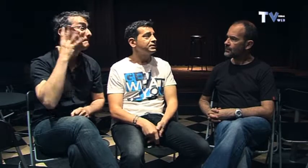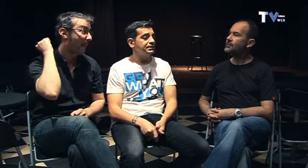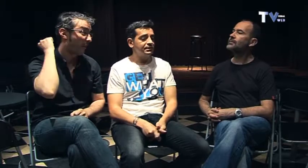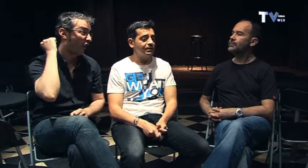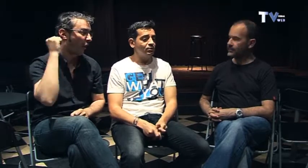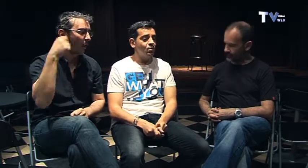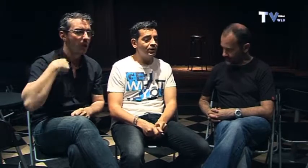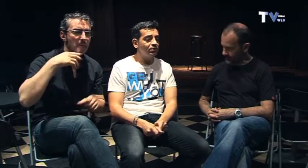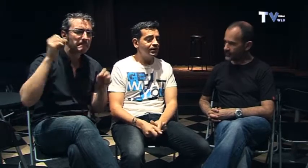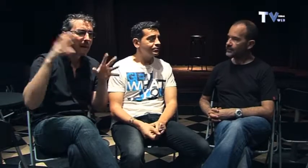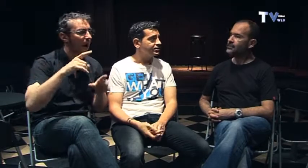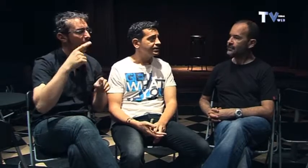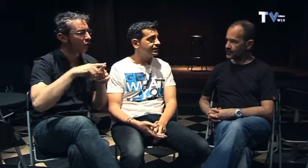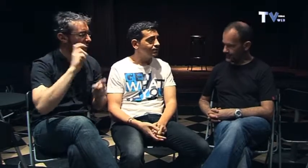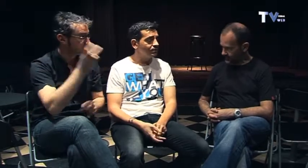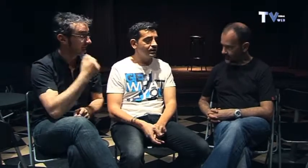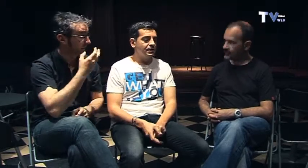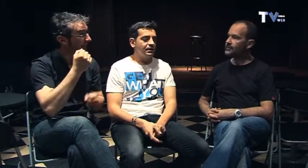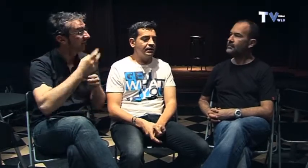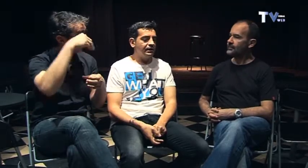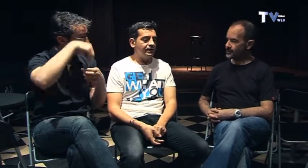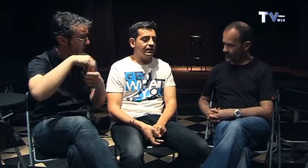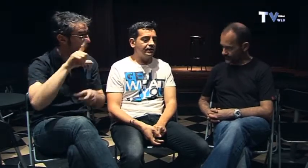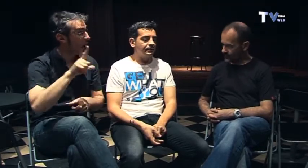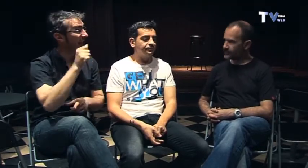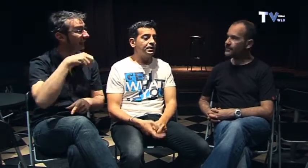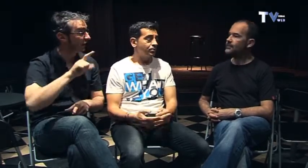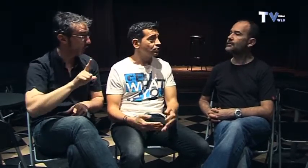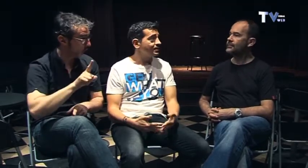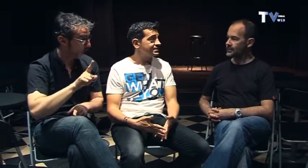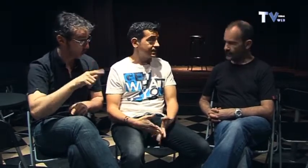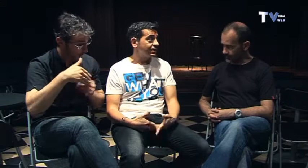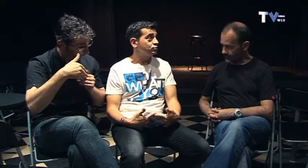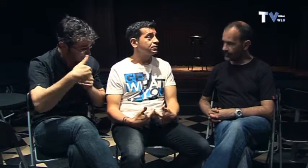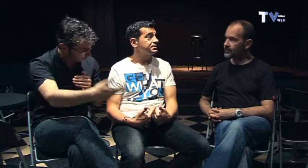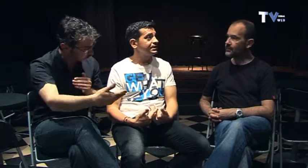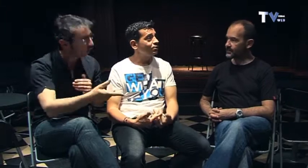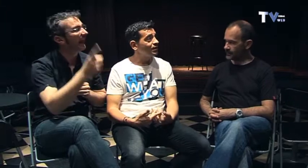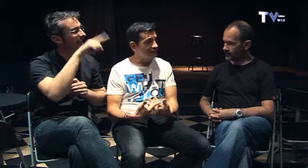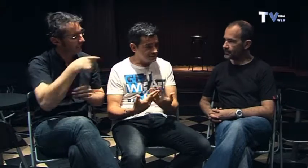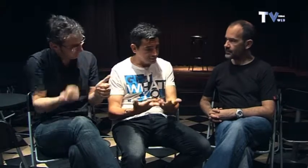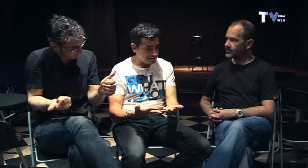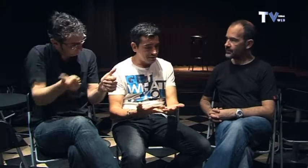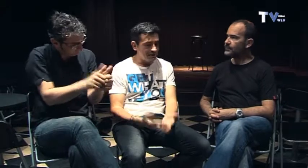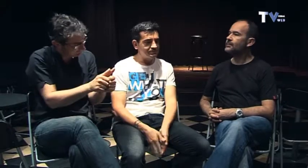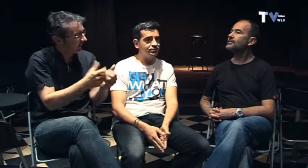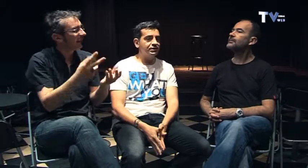mentalista muy bueno que tenemos en el Yanchol que pronto además hará su espectáculo accesible también a las personas